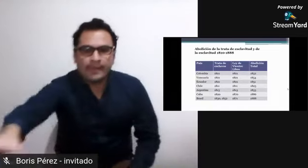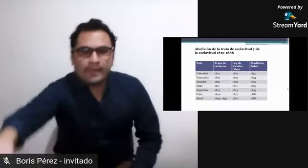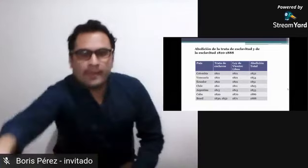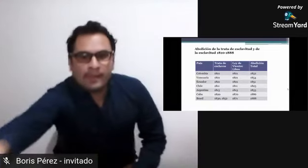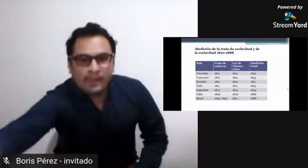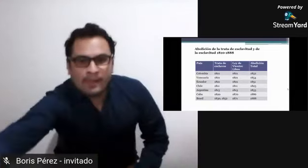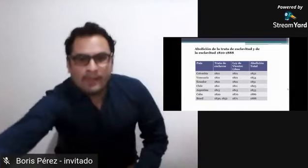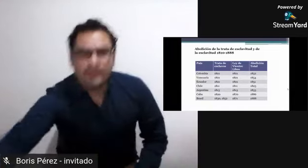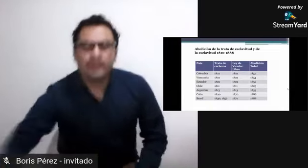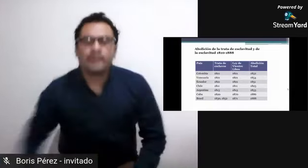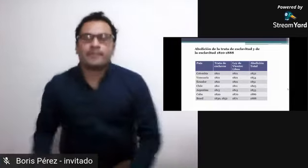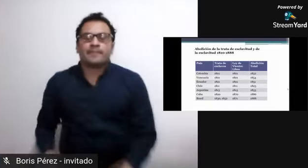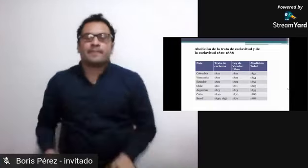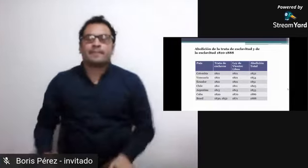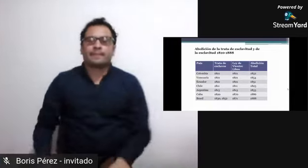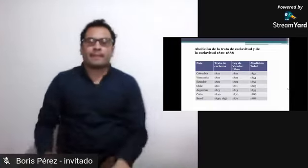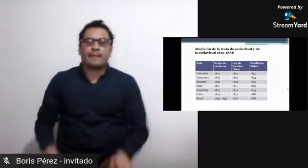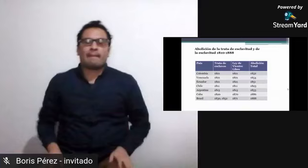procesos